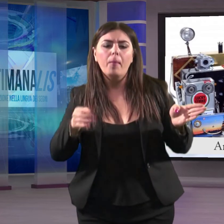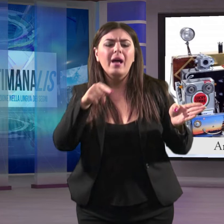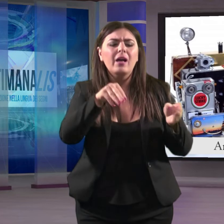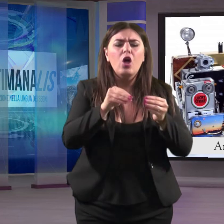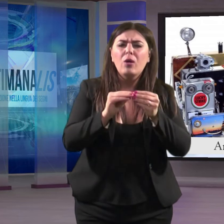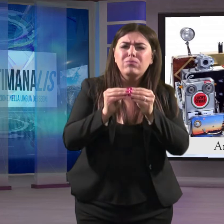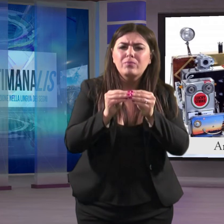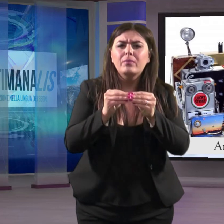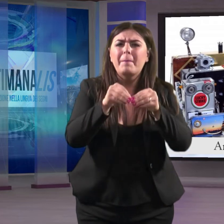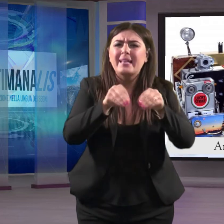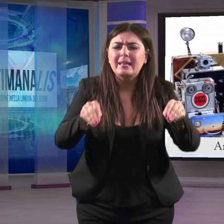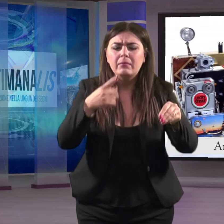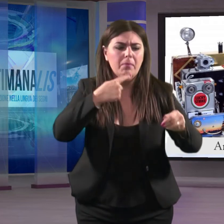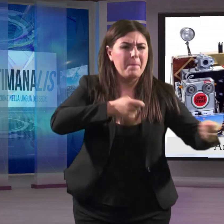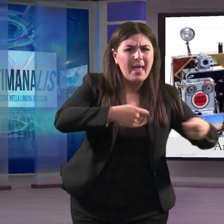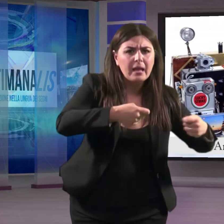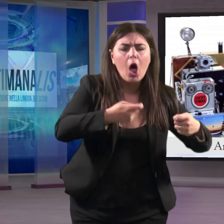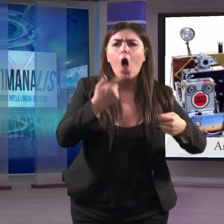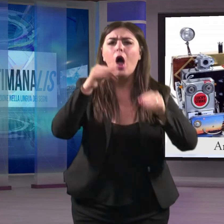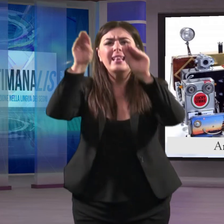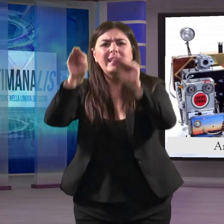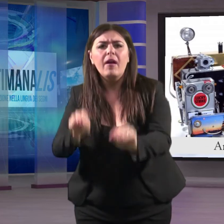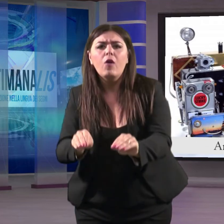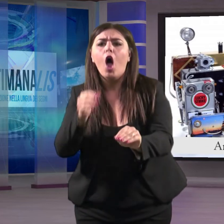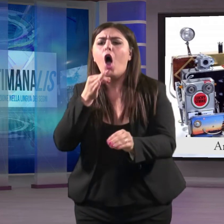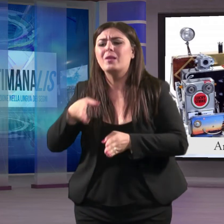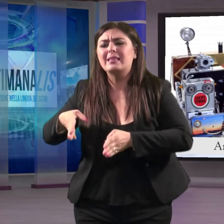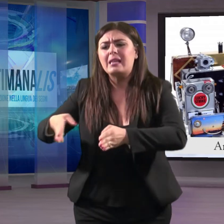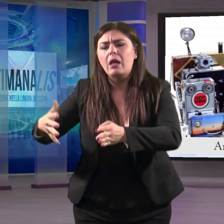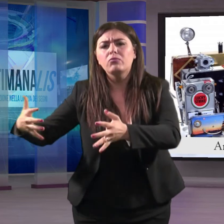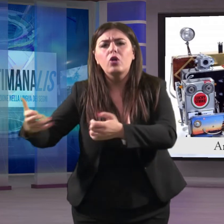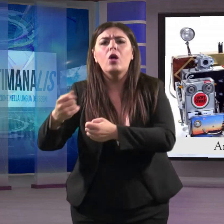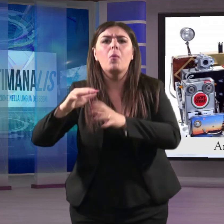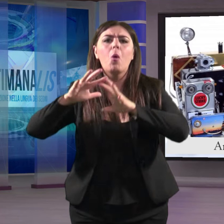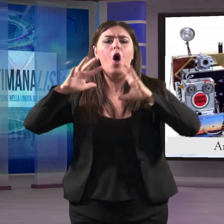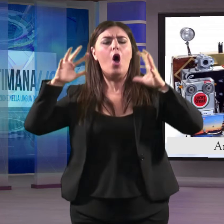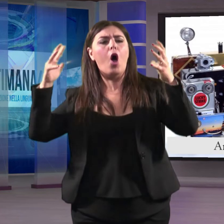oggetti provenienti dai mercati, dagli scaffali, dalle strade di tutto il mondo.